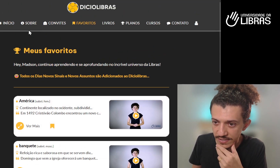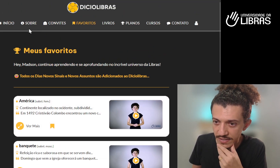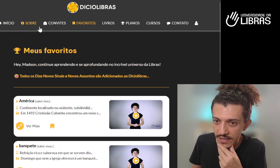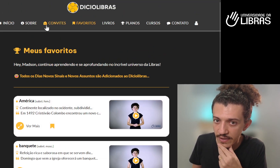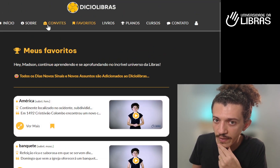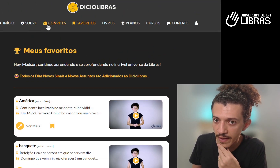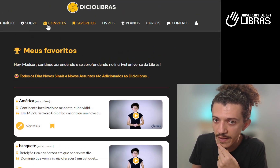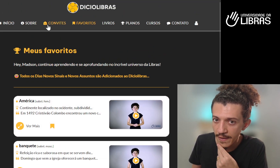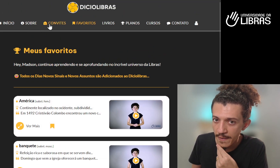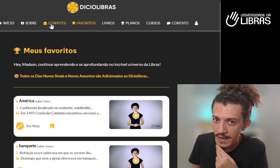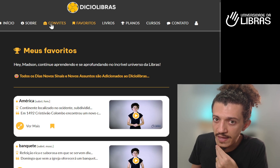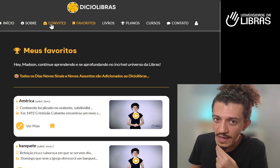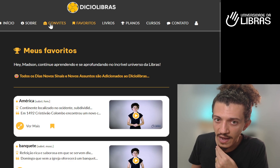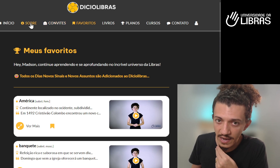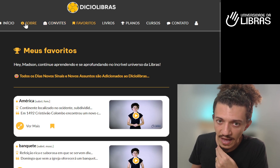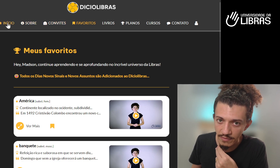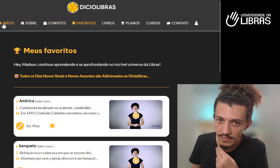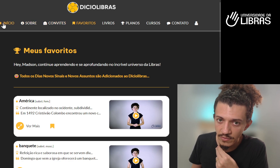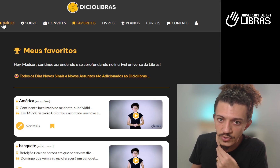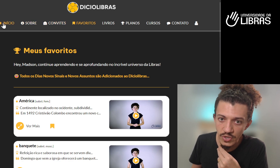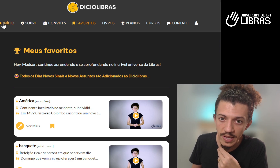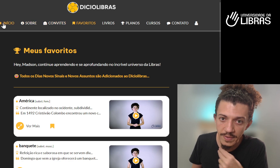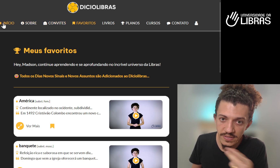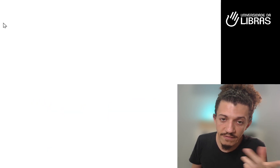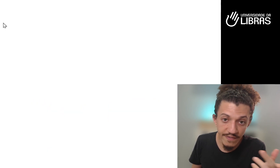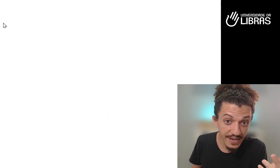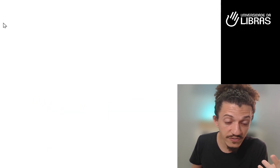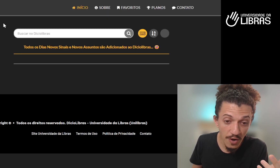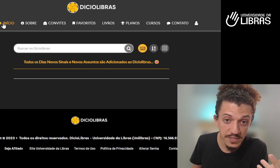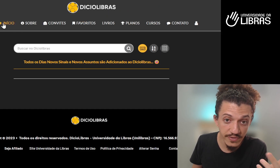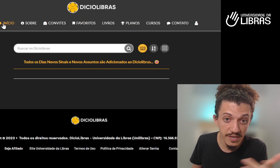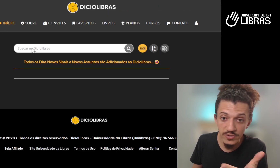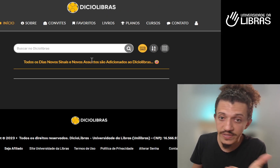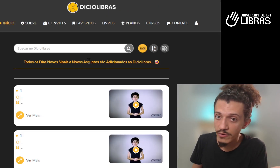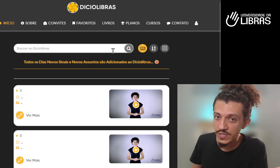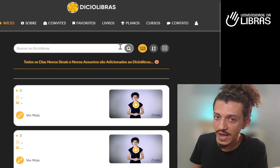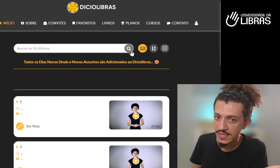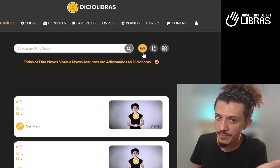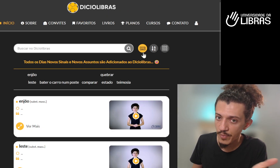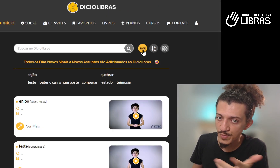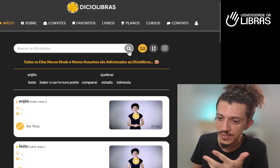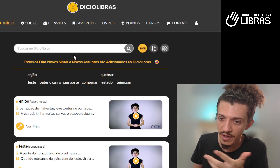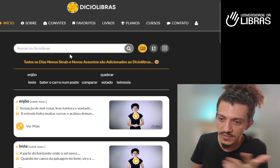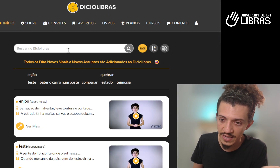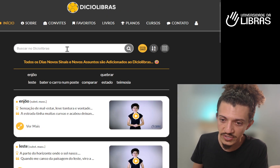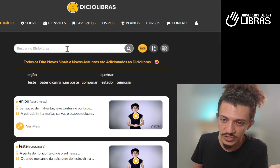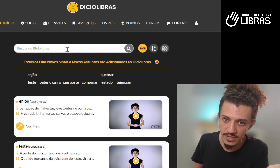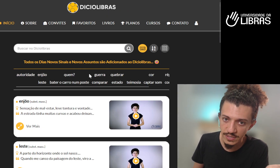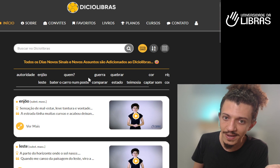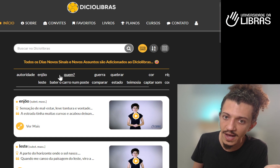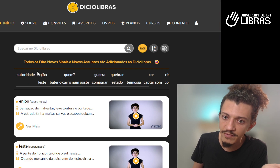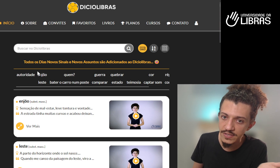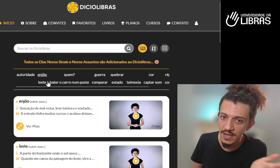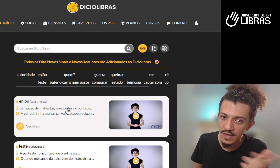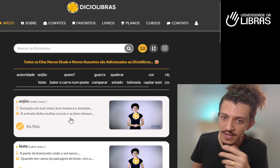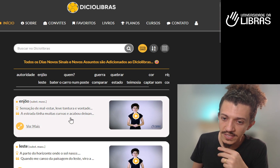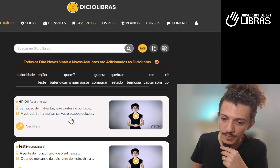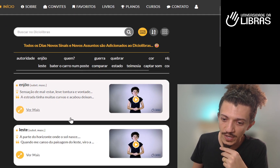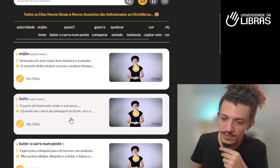entendeu? claro no Dice Olímporas tem várias formas de você buscar os sinais você pode buscar os sinais digitando as palavras você pode